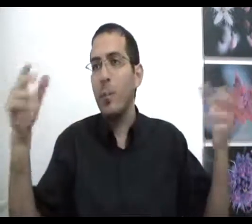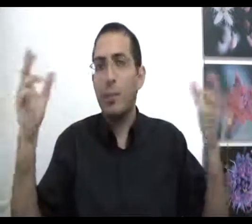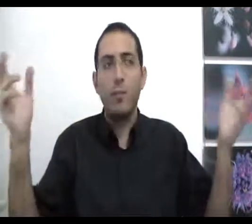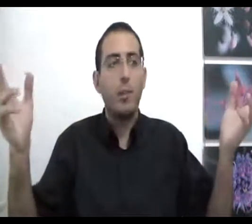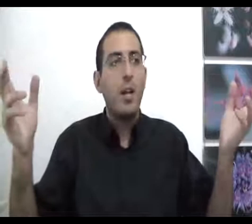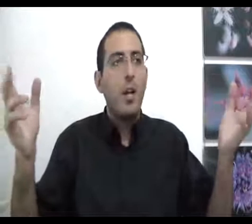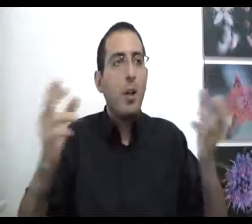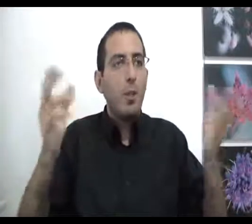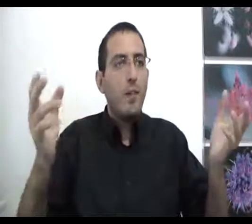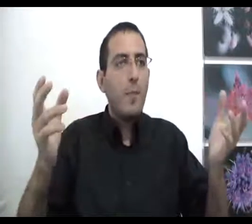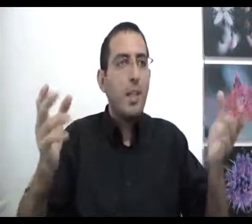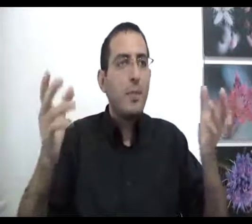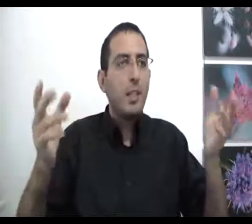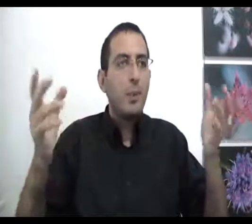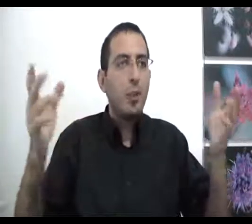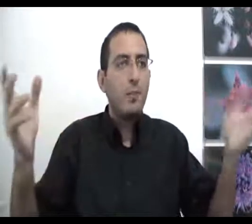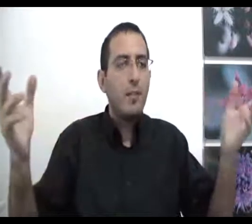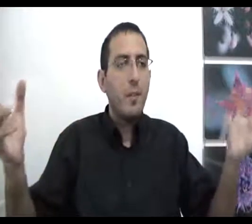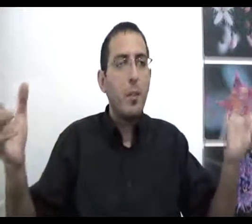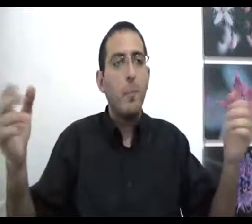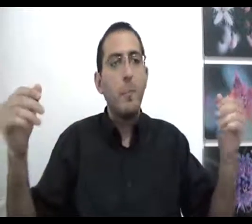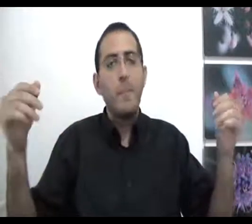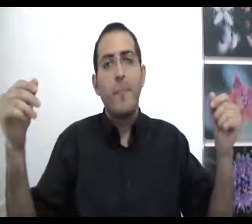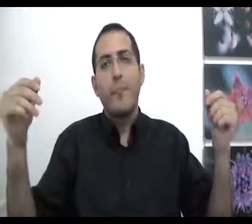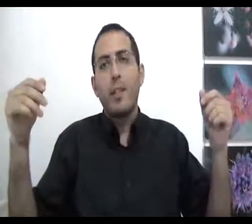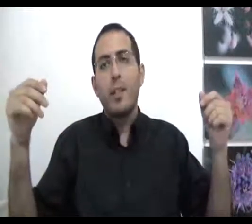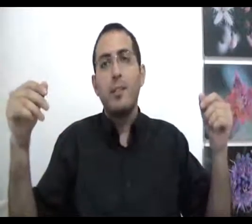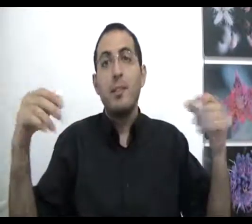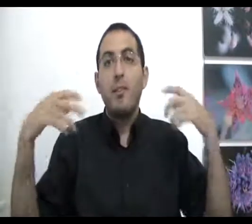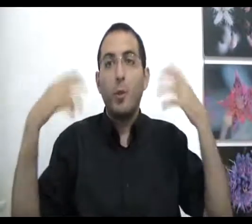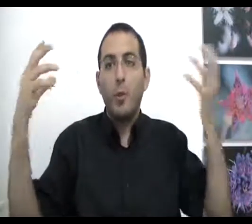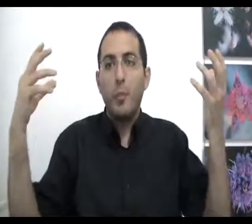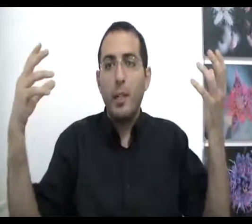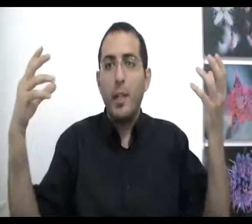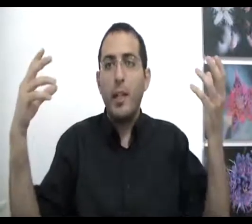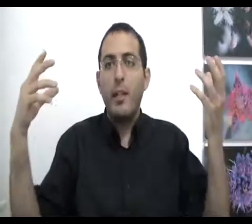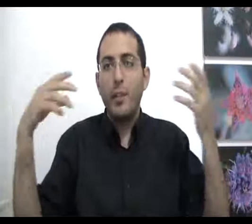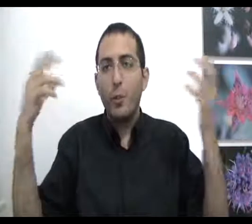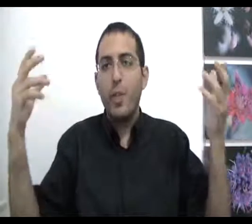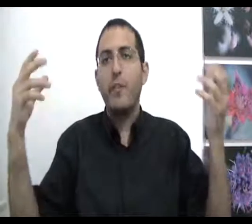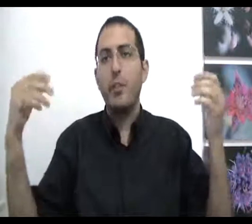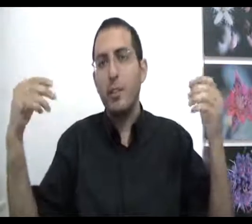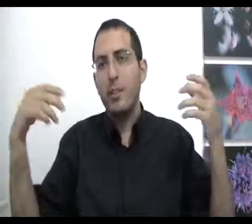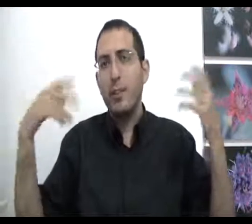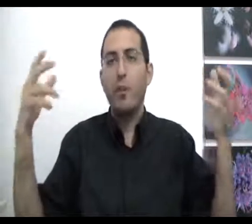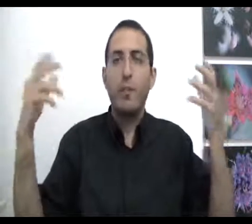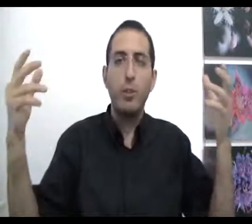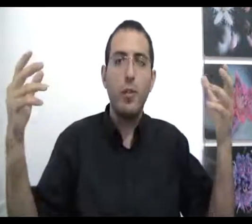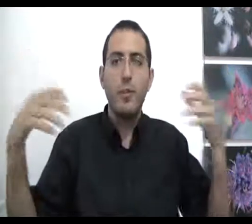המחשבות כל הדברים האלה נמצאים בתוך זמן ומקום זמן ומקום אפילו כפילוסופים אבל